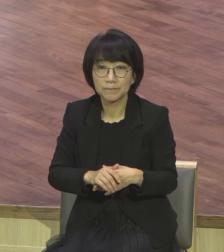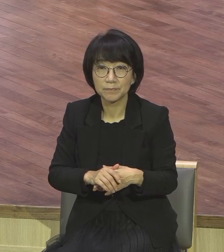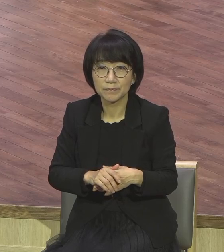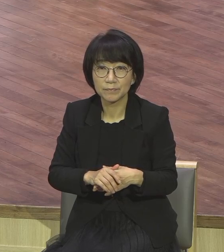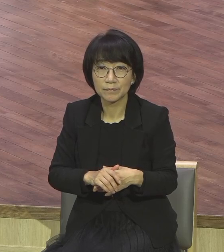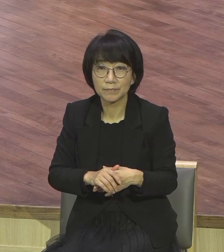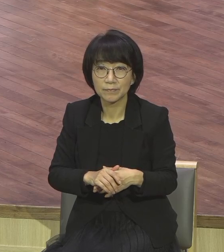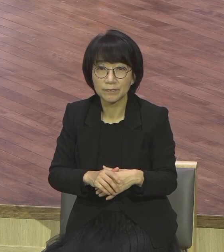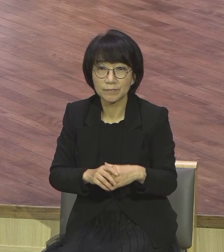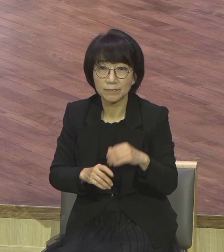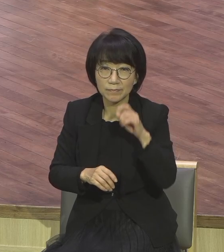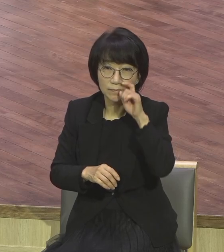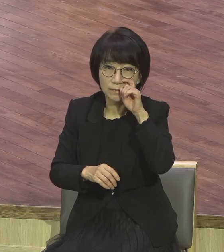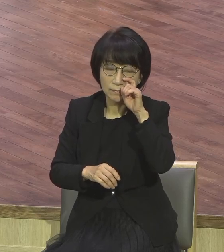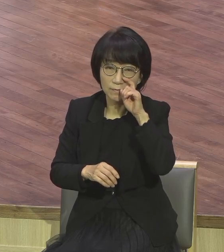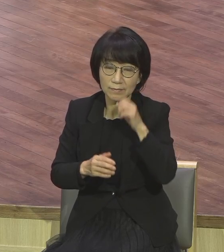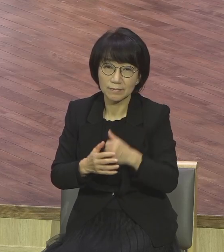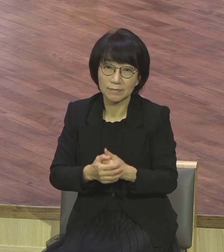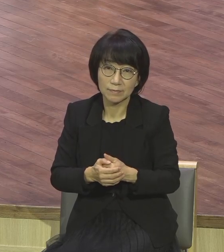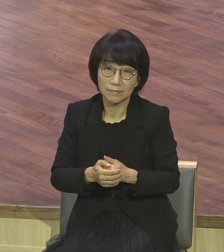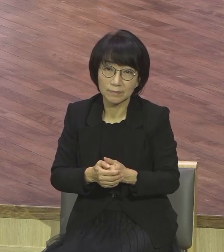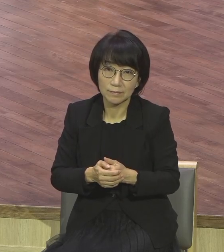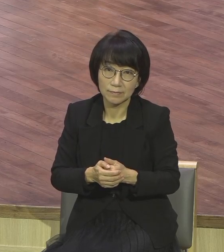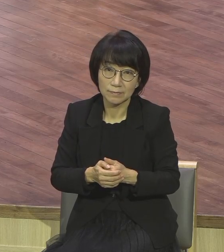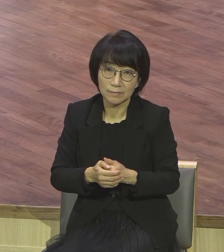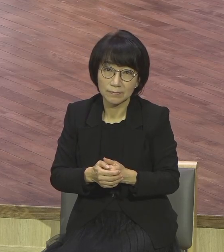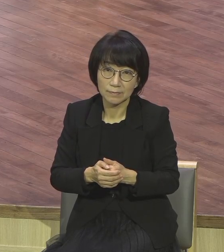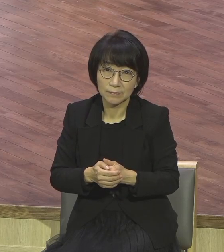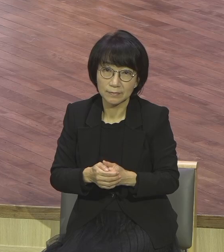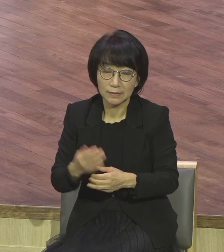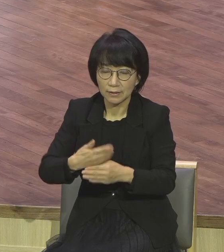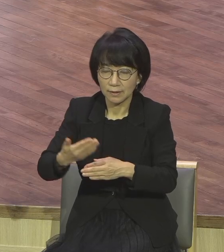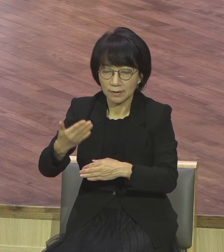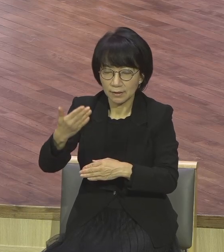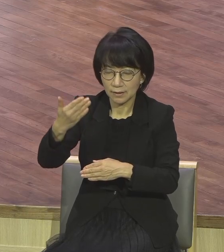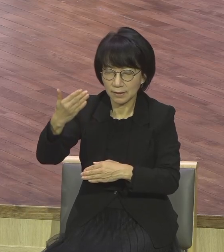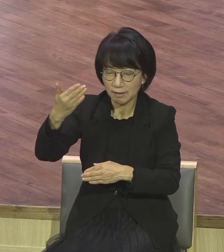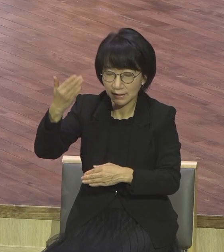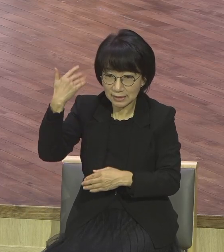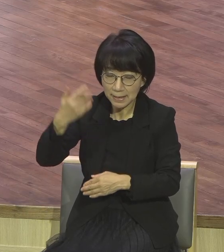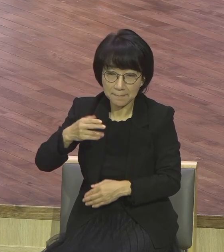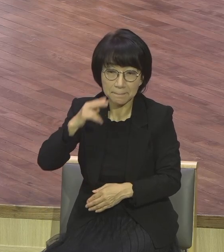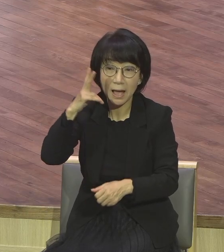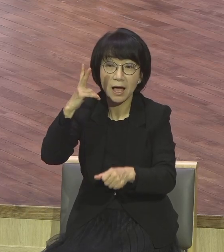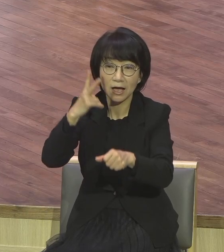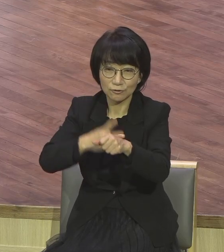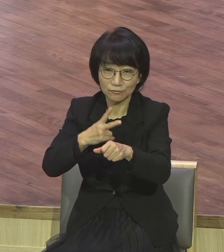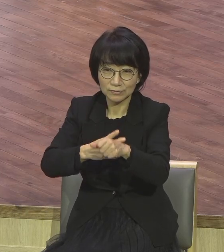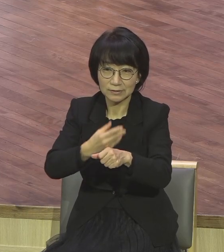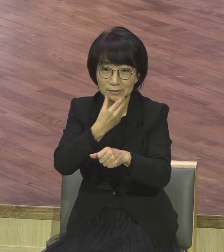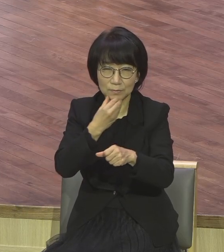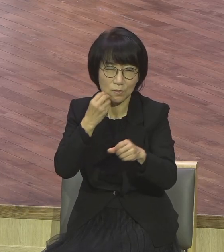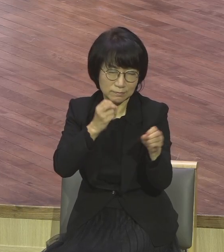나라를 최고축박 2000년 전에 바울이 보금전괴 그래가지고 축복하는데 안하니까 싹 다 빼